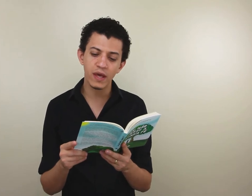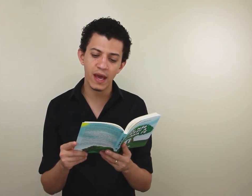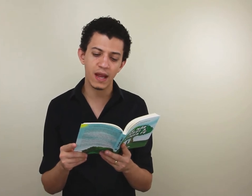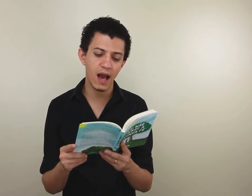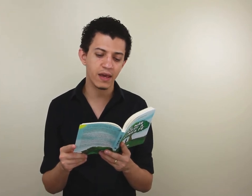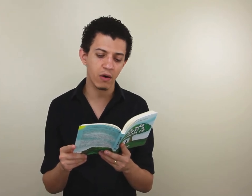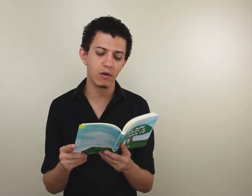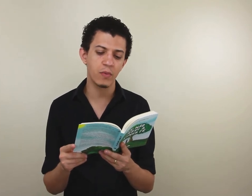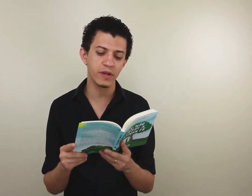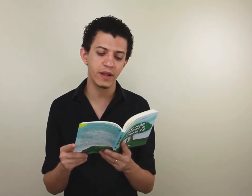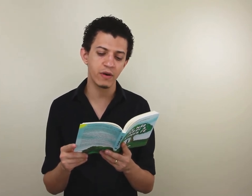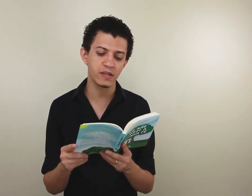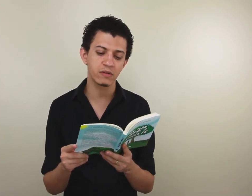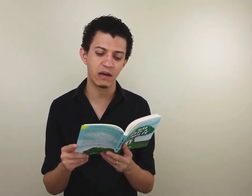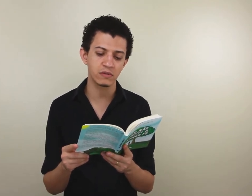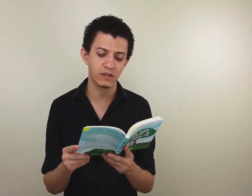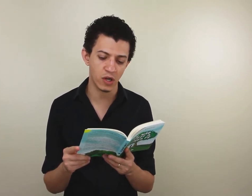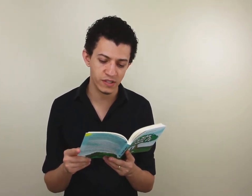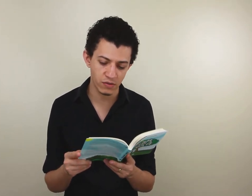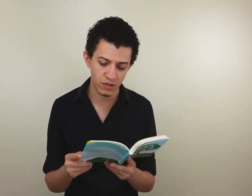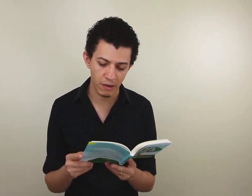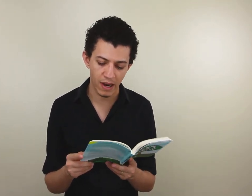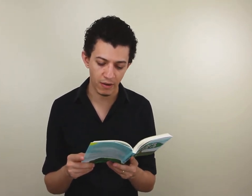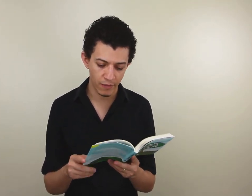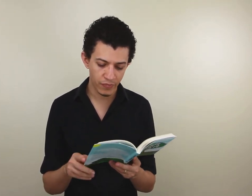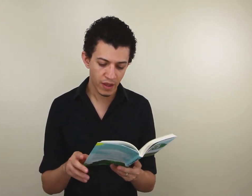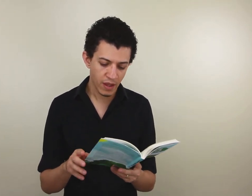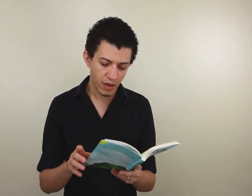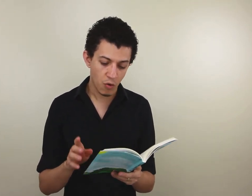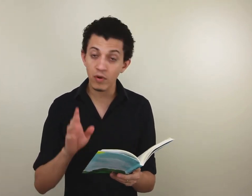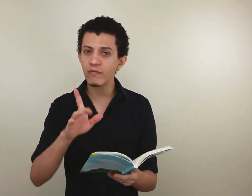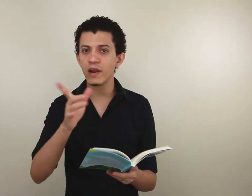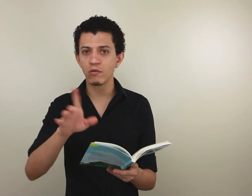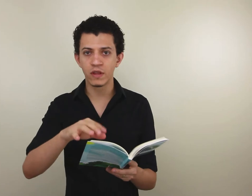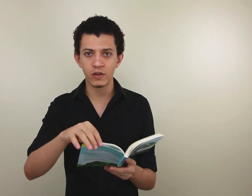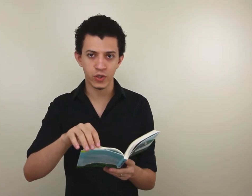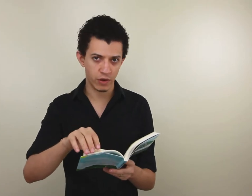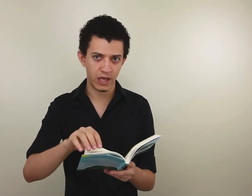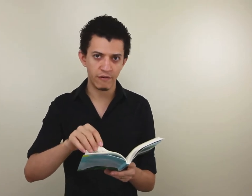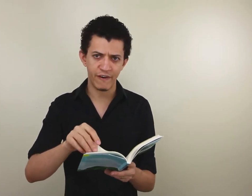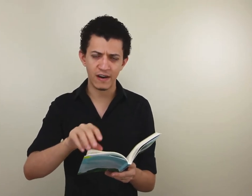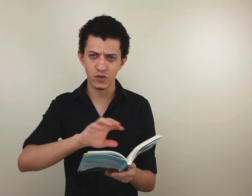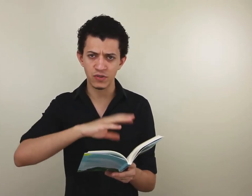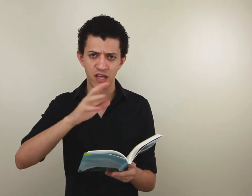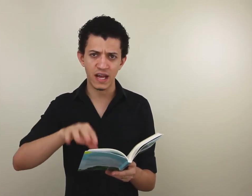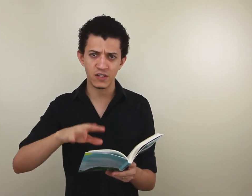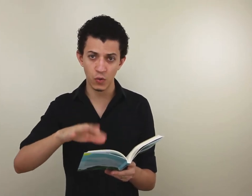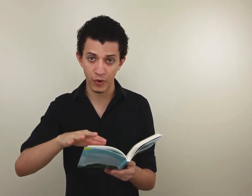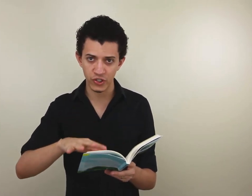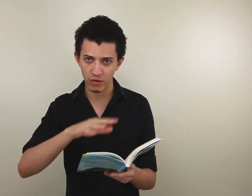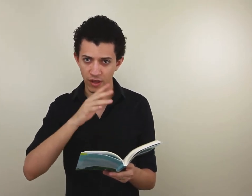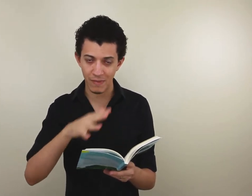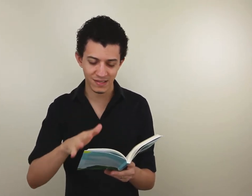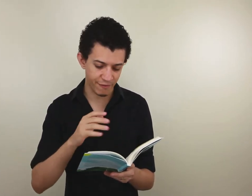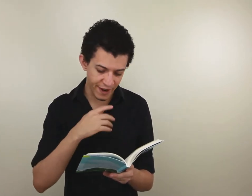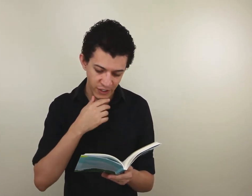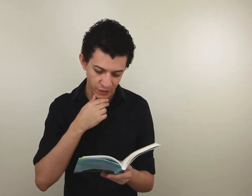que ele e Raquel não poderiam executar sozinhos o trabalho. Como eu não vou ler o trecho que ele fala sobre os detalhes do projeto aqui mais à frente,